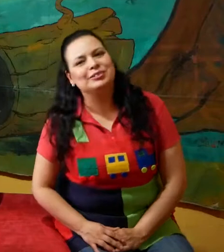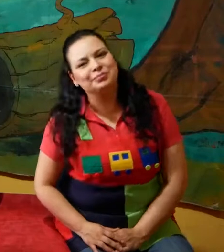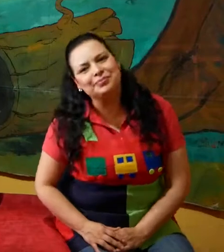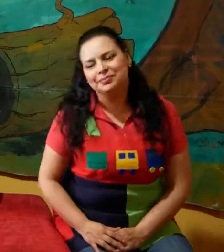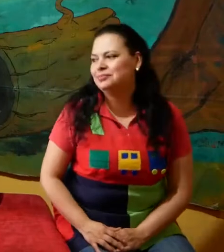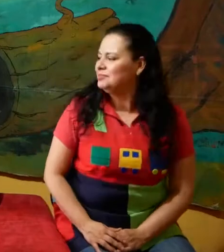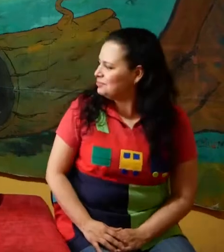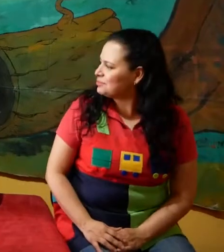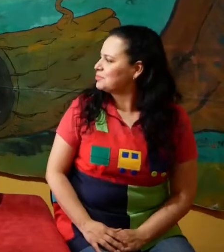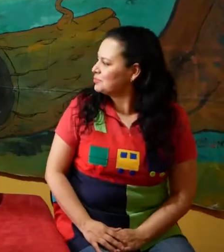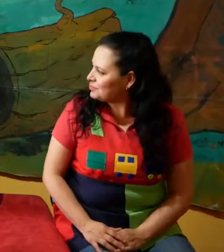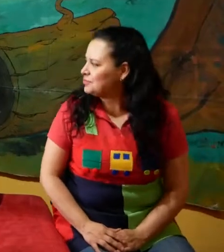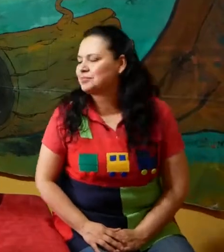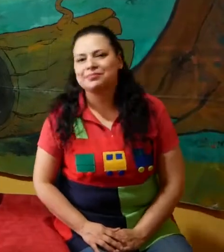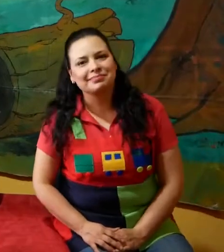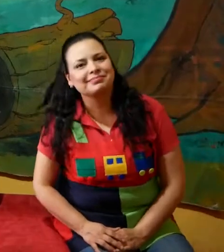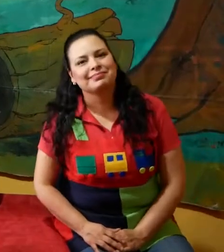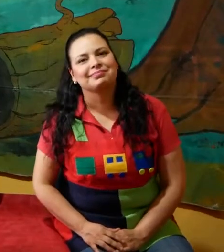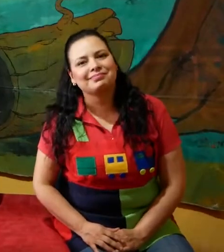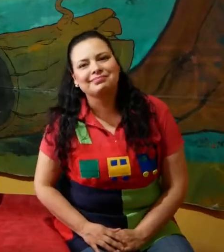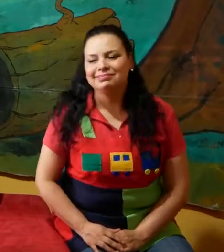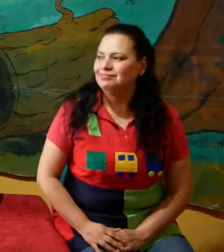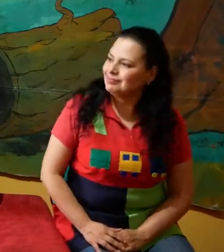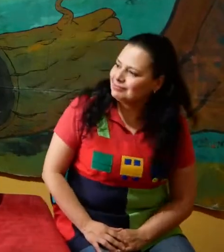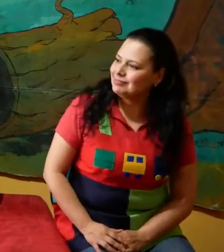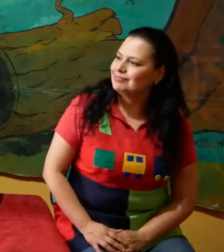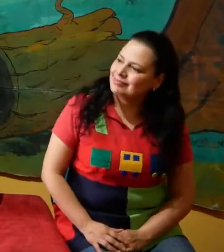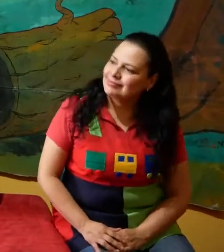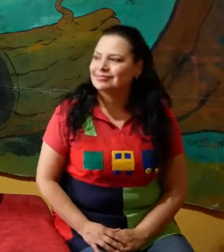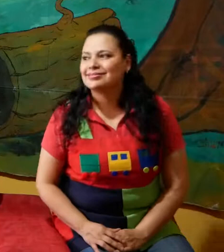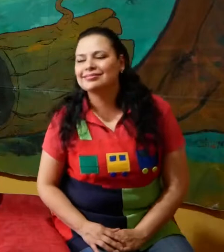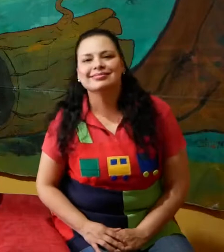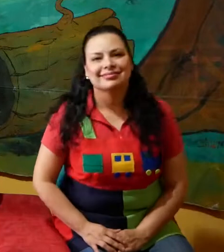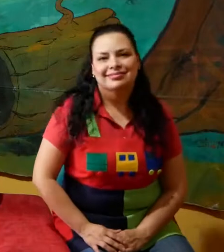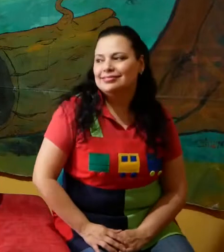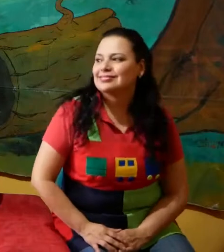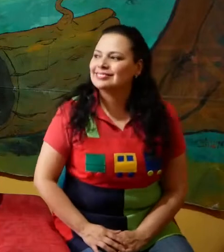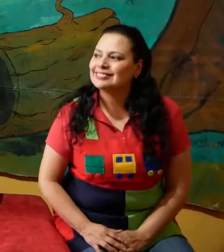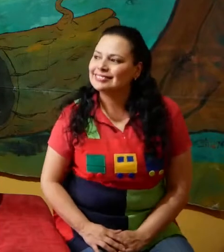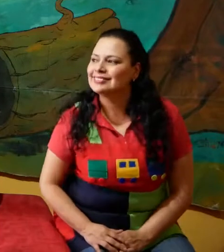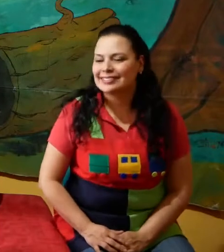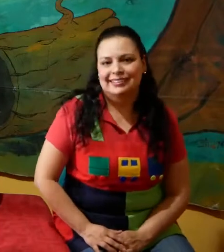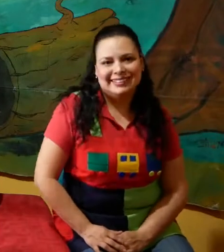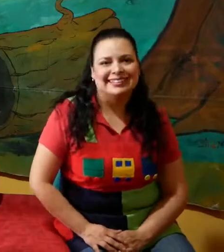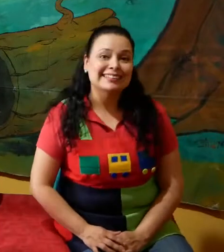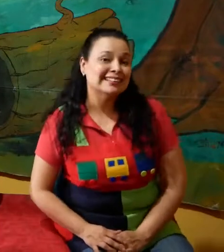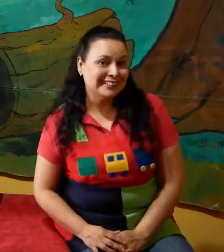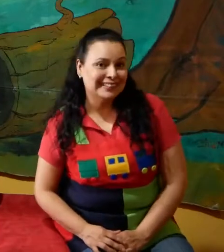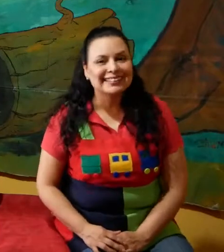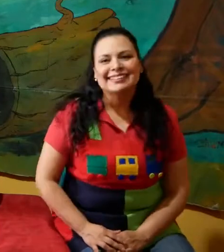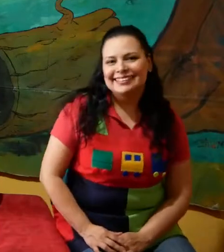Bueno, hoy vamos a aprendernos una canción que se llama Agua y jabón, escúchala bien y haz los